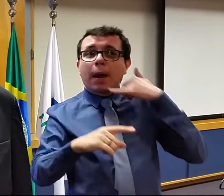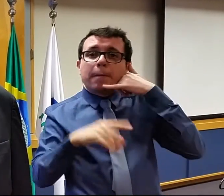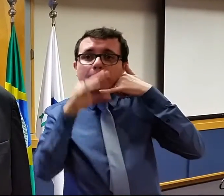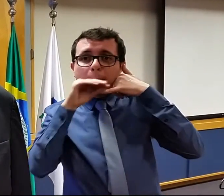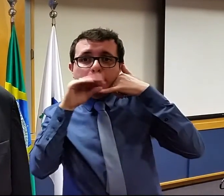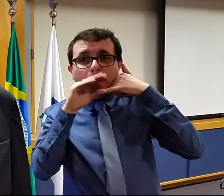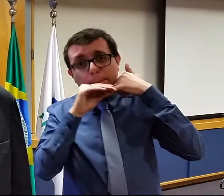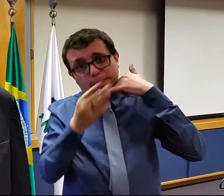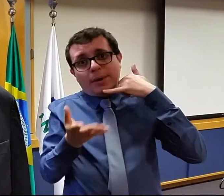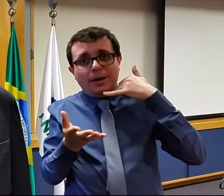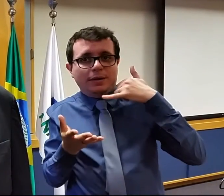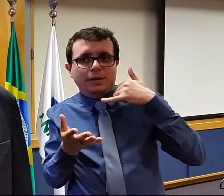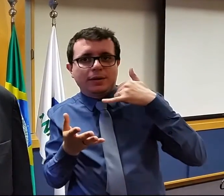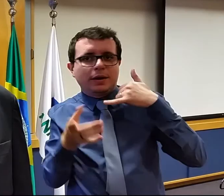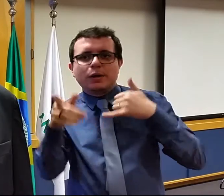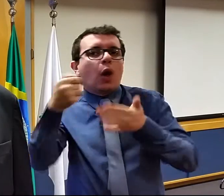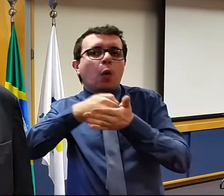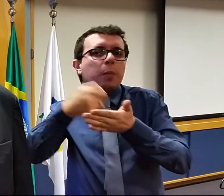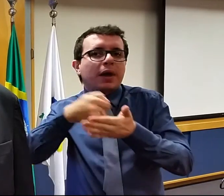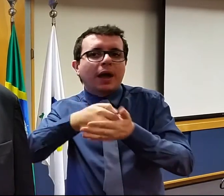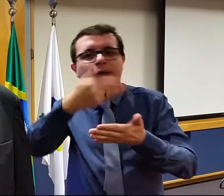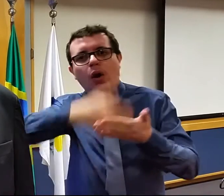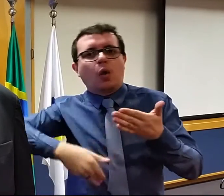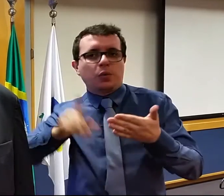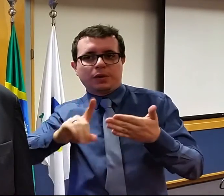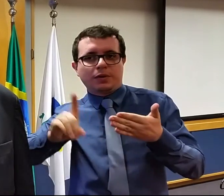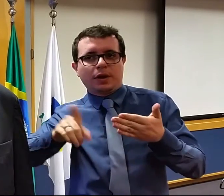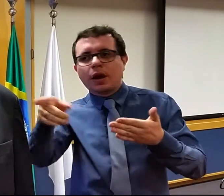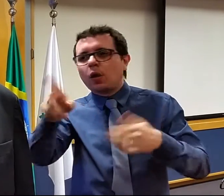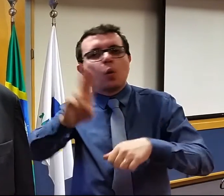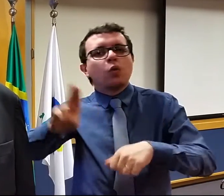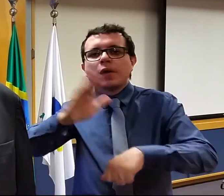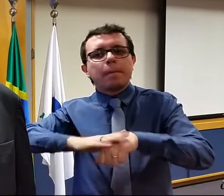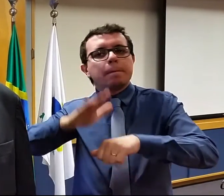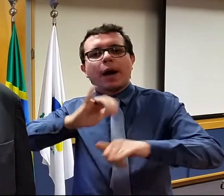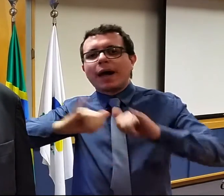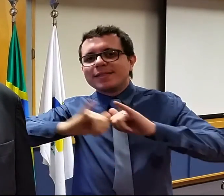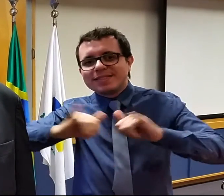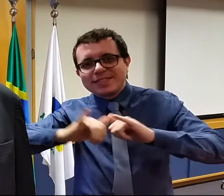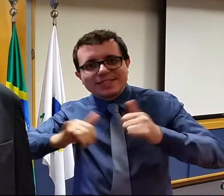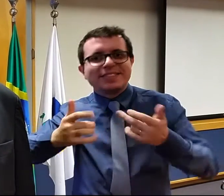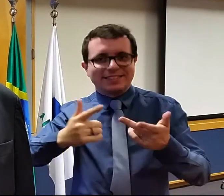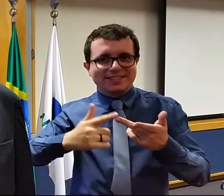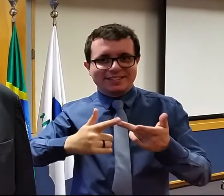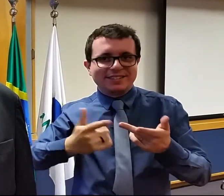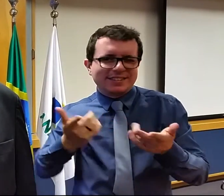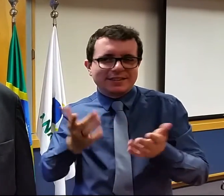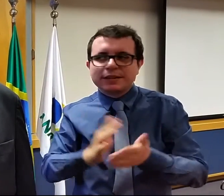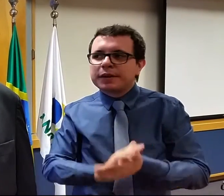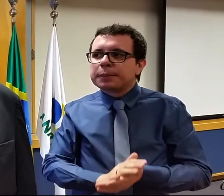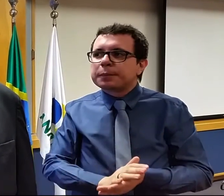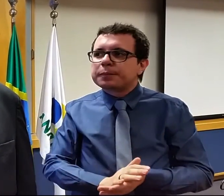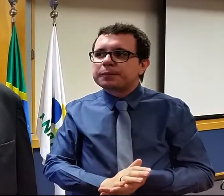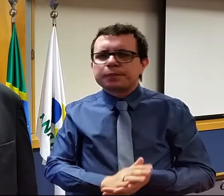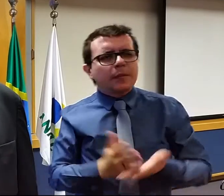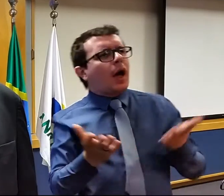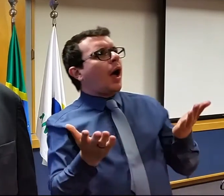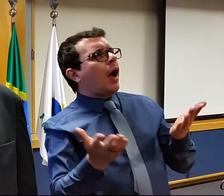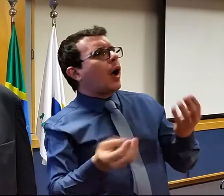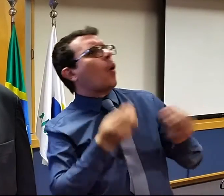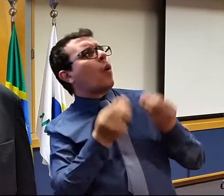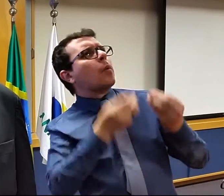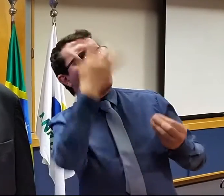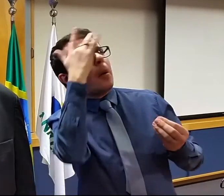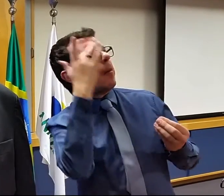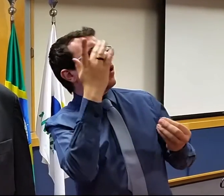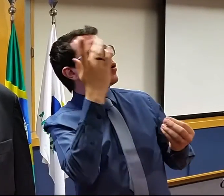operadora de telefonia. Eles só usam dados e agora vai poder contratar serviço de dados. Ah, como uma pessoa